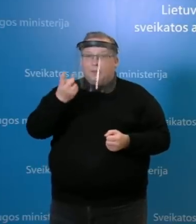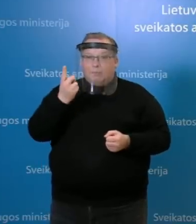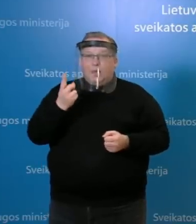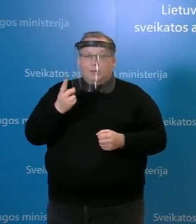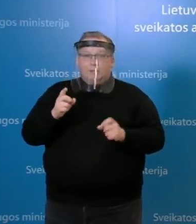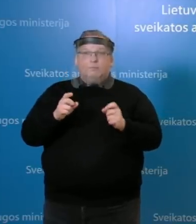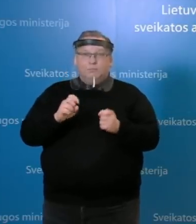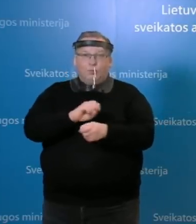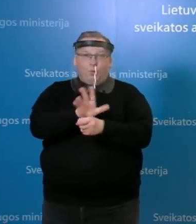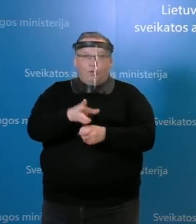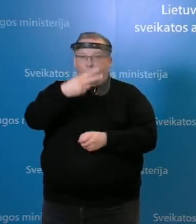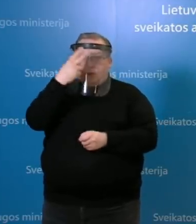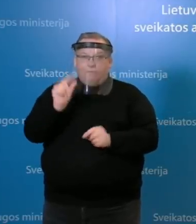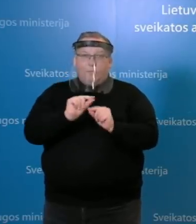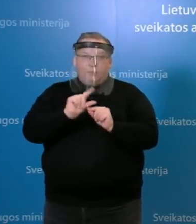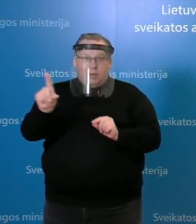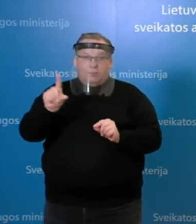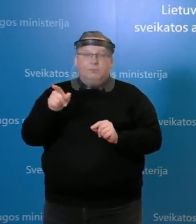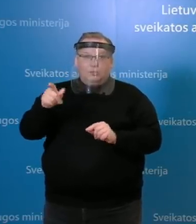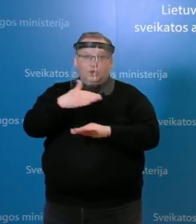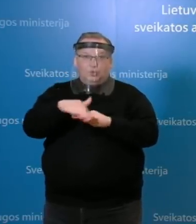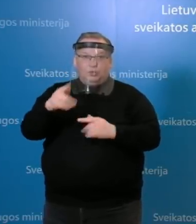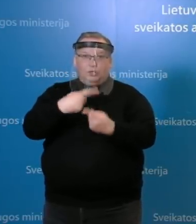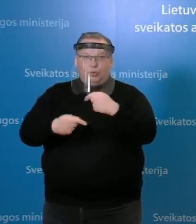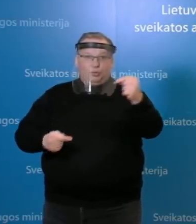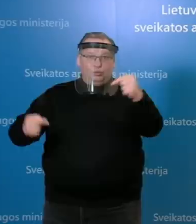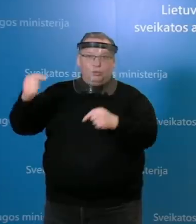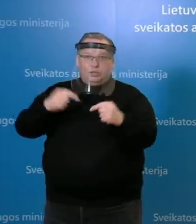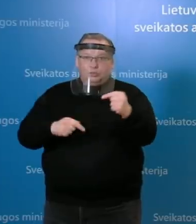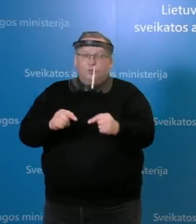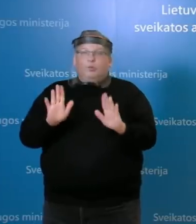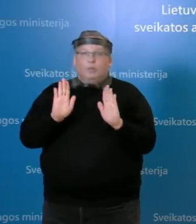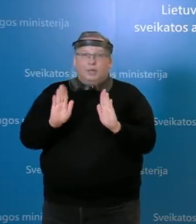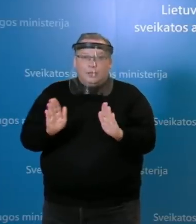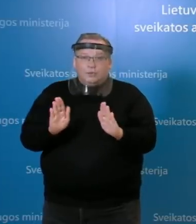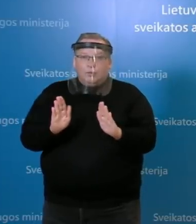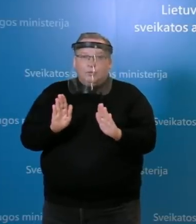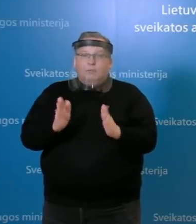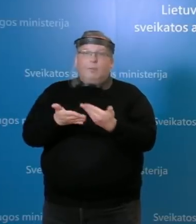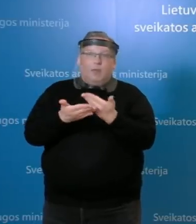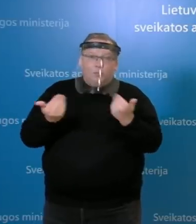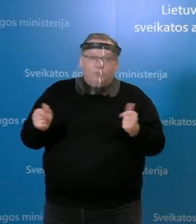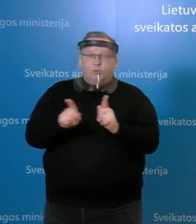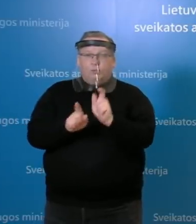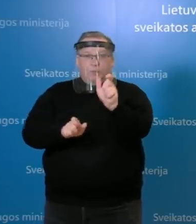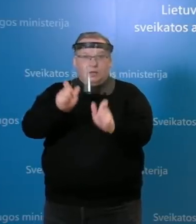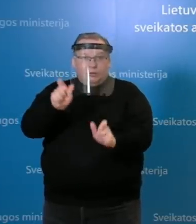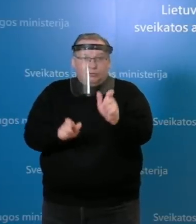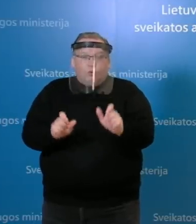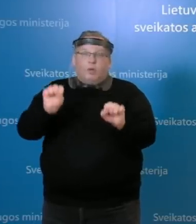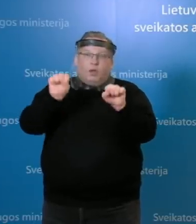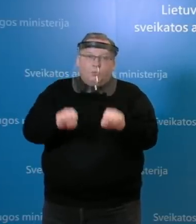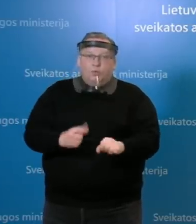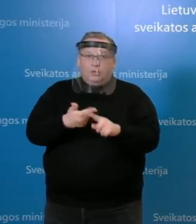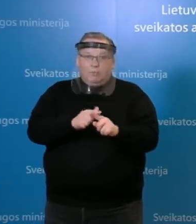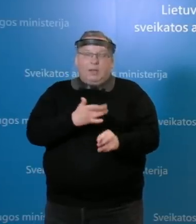koronaviruso Lietuvoje prasidėjo nuo įveštinio atveju. Tai galbūt tiesiog jų nebuvo, taip pat asmenis, aišku, galbūt